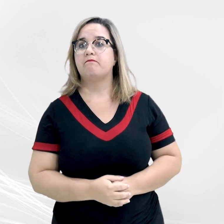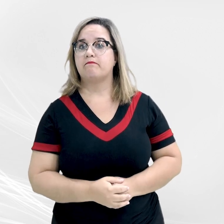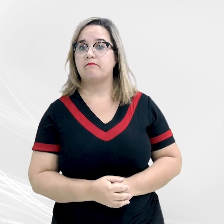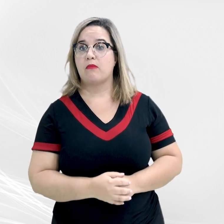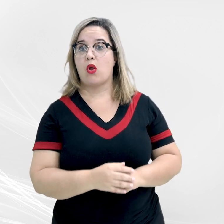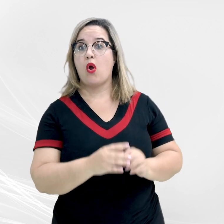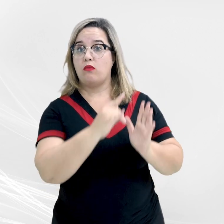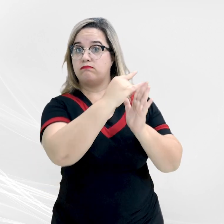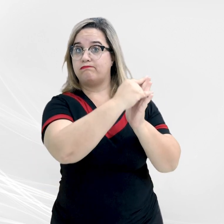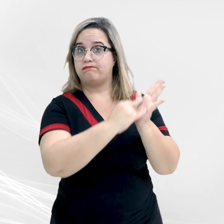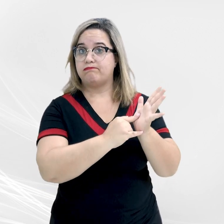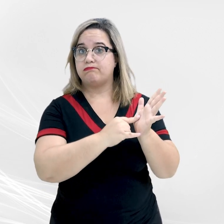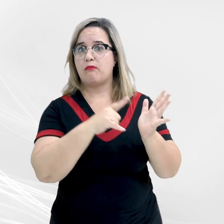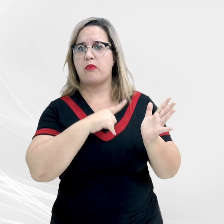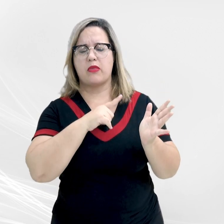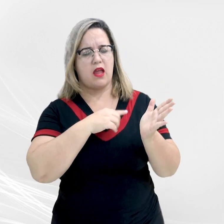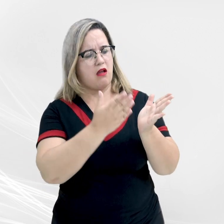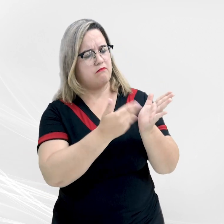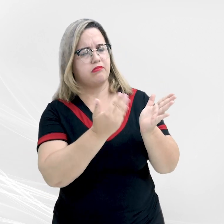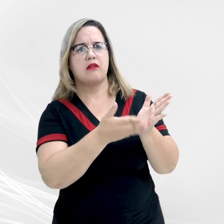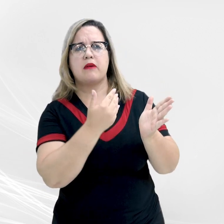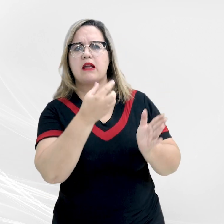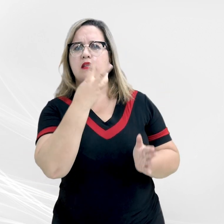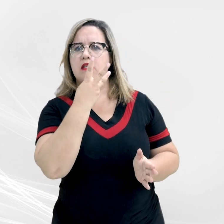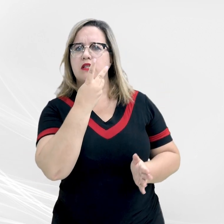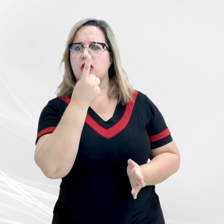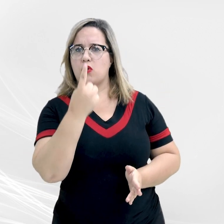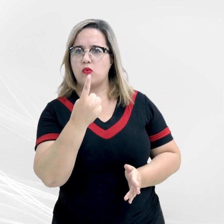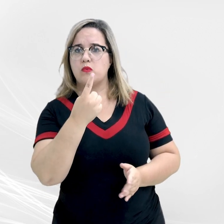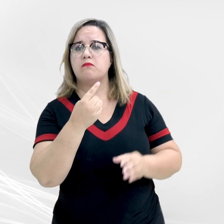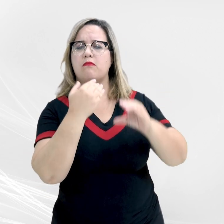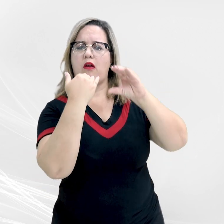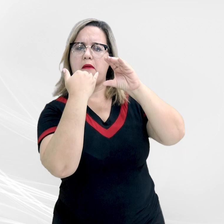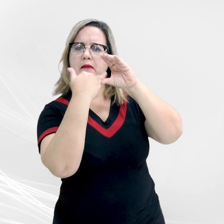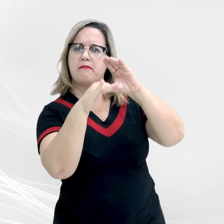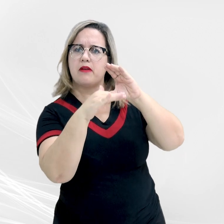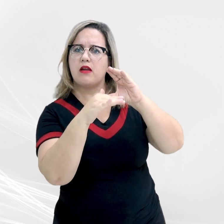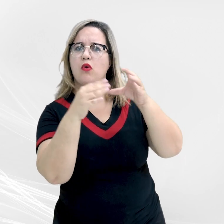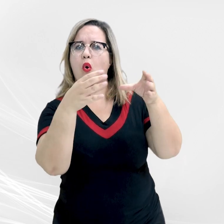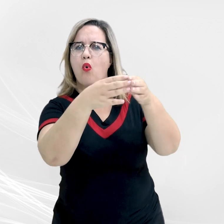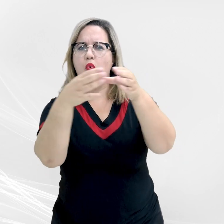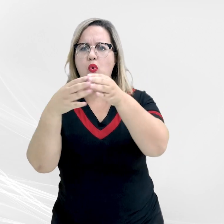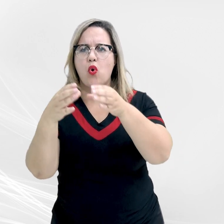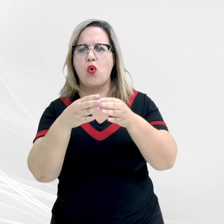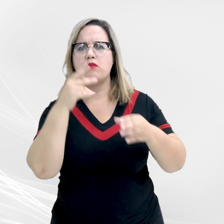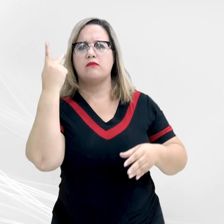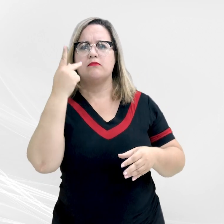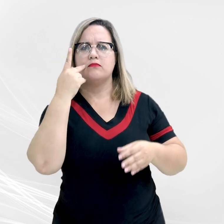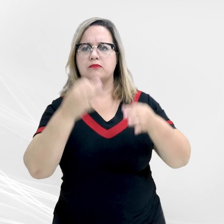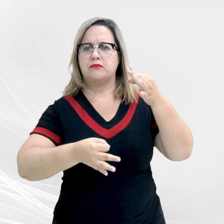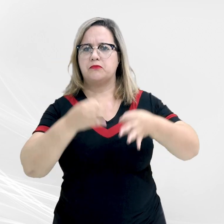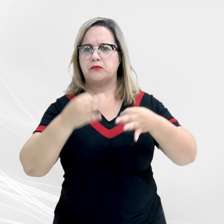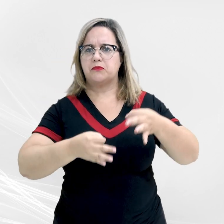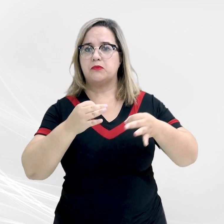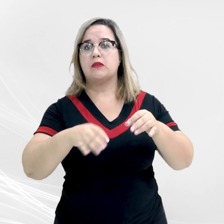documento, contendo 31 páginas, foi enviado por e-mail aos promotores de justiça e também